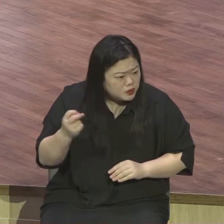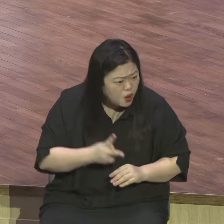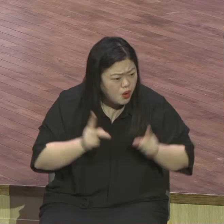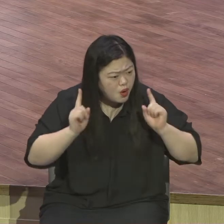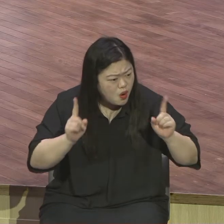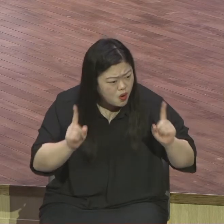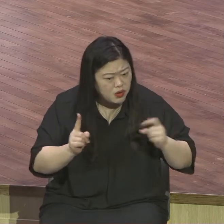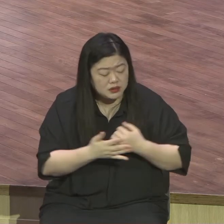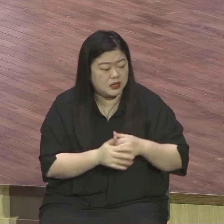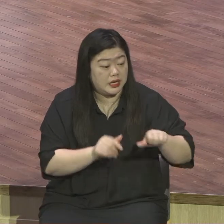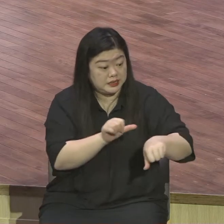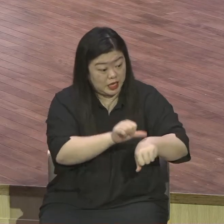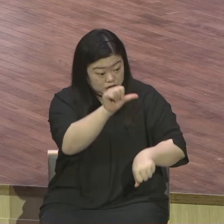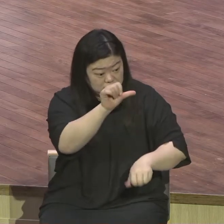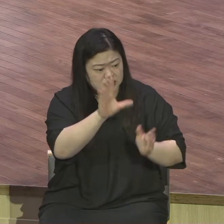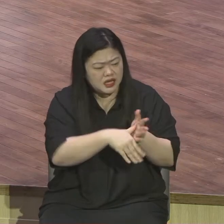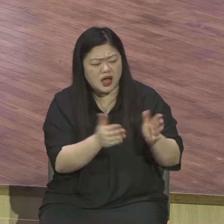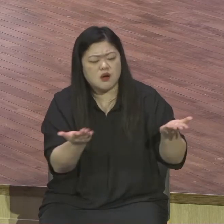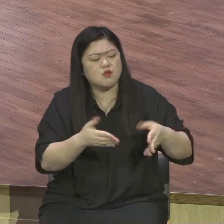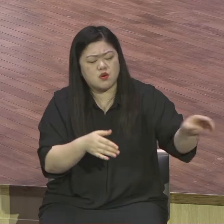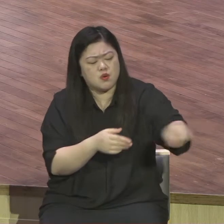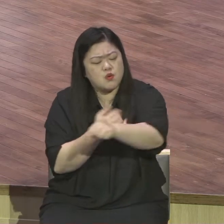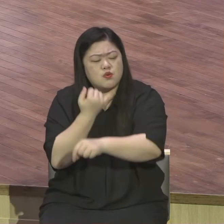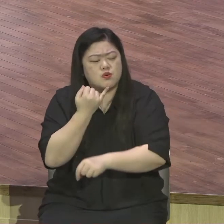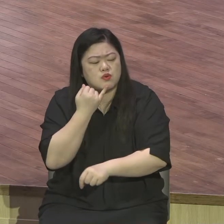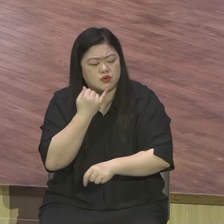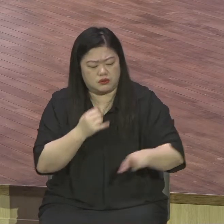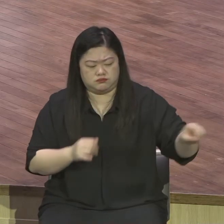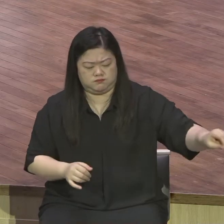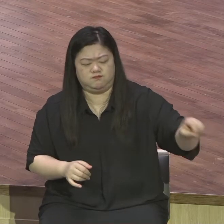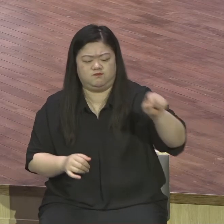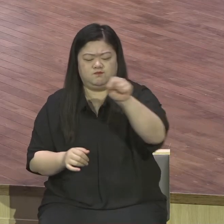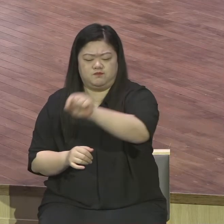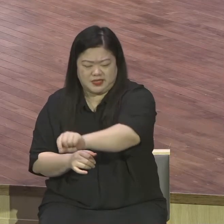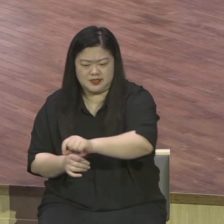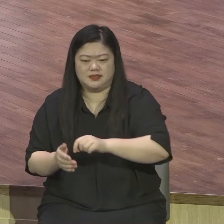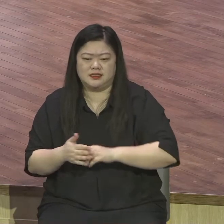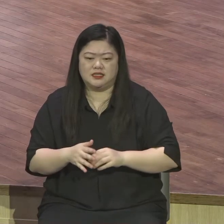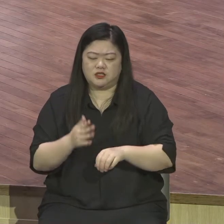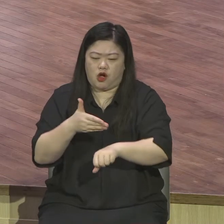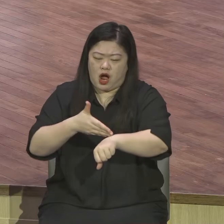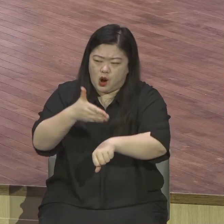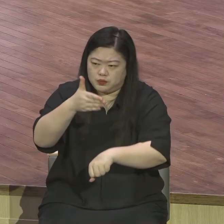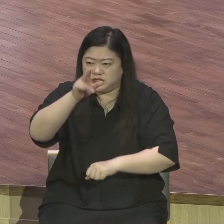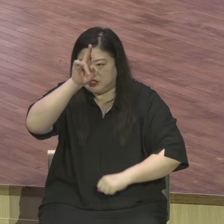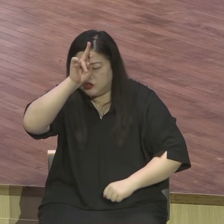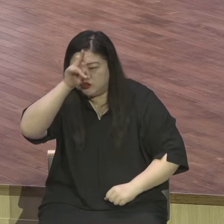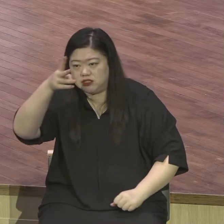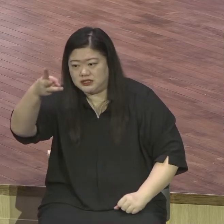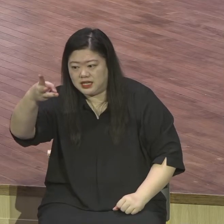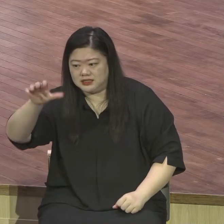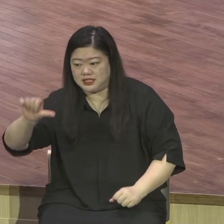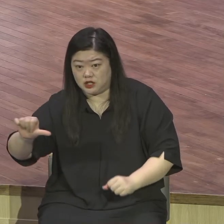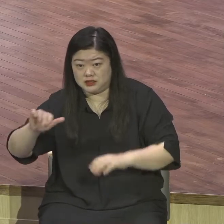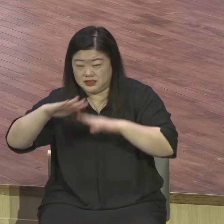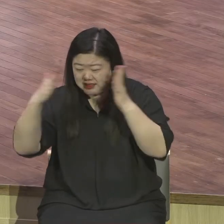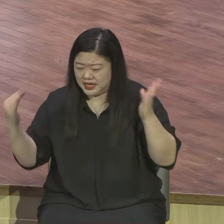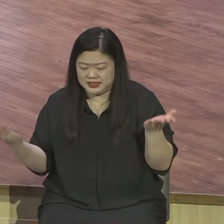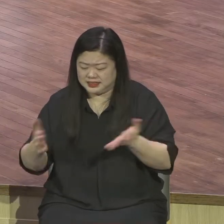놀고 있는 풍군들을 불러서 일을 시켰다. 그리고 날이 저물어 마칠